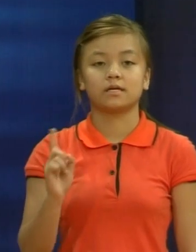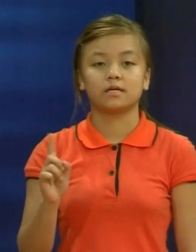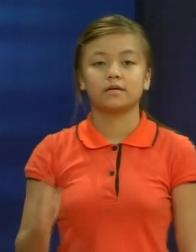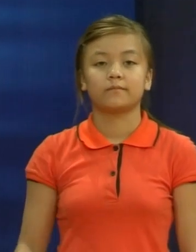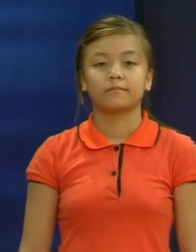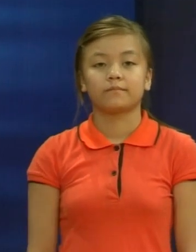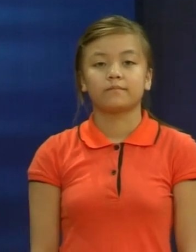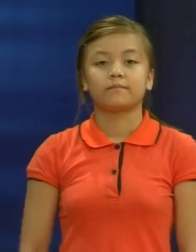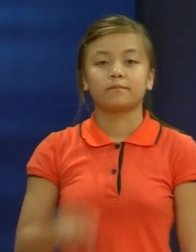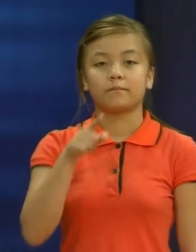Bạn thích ăn gì